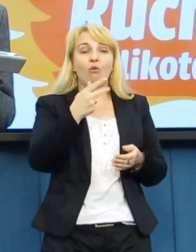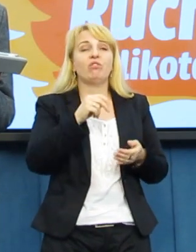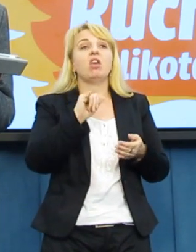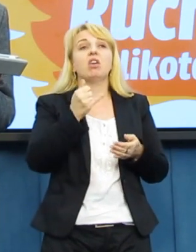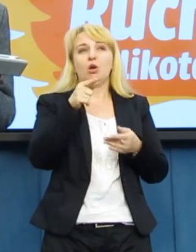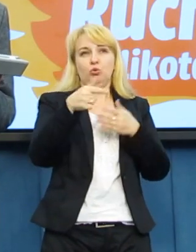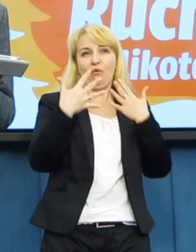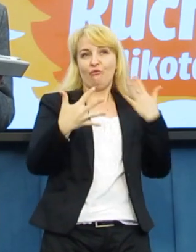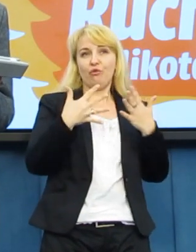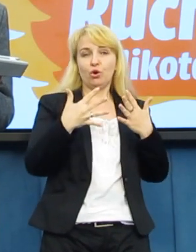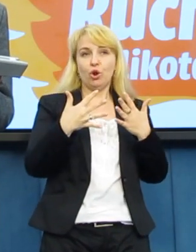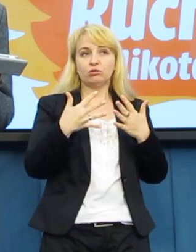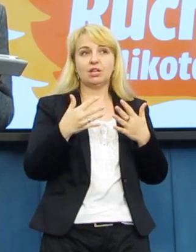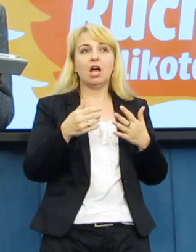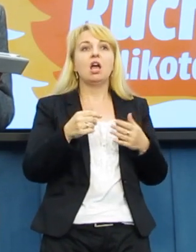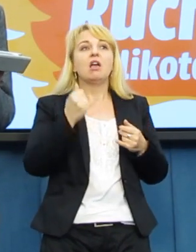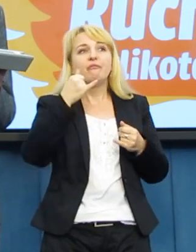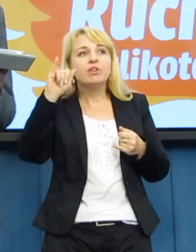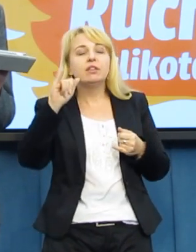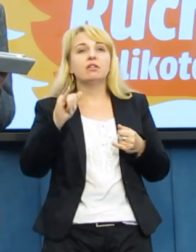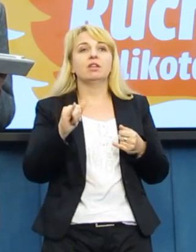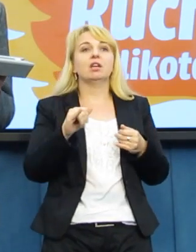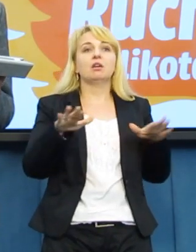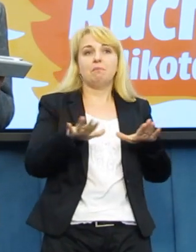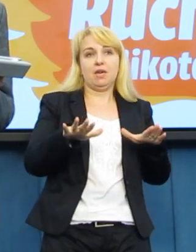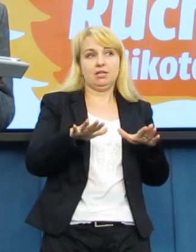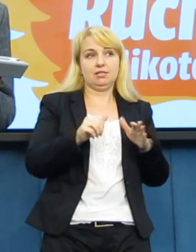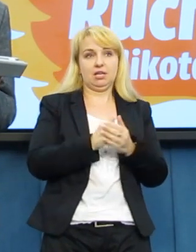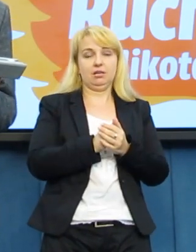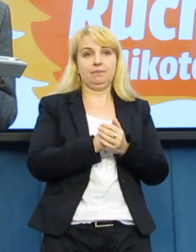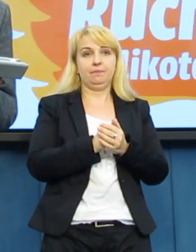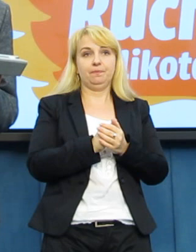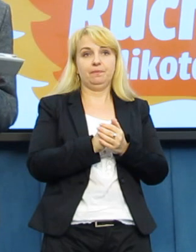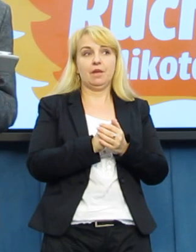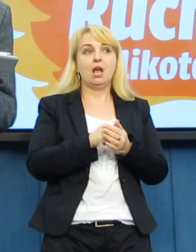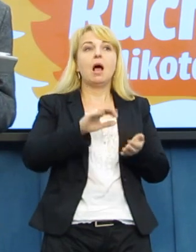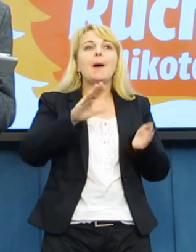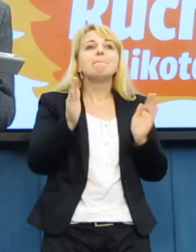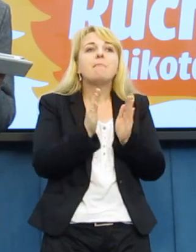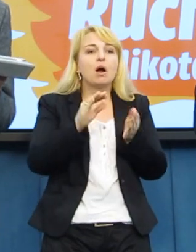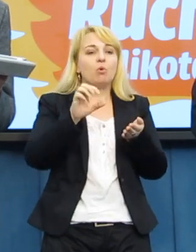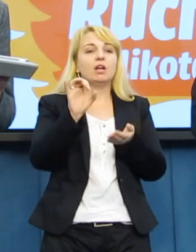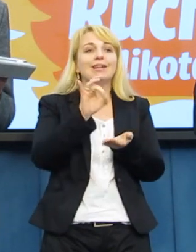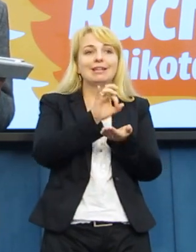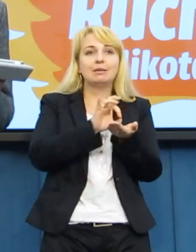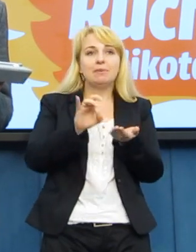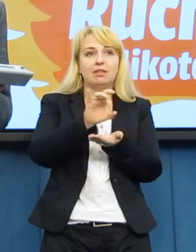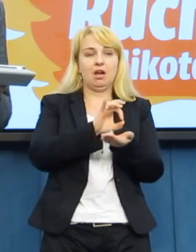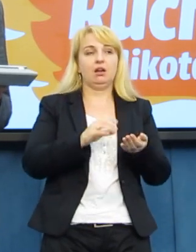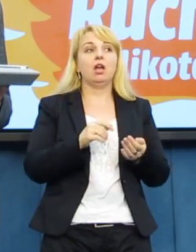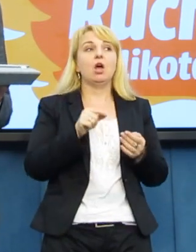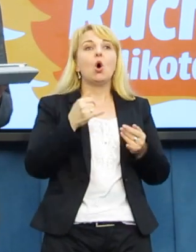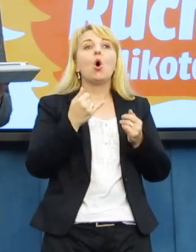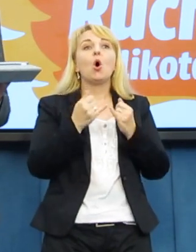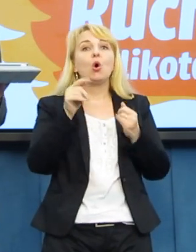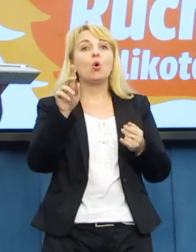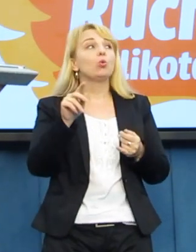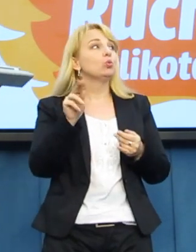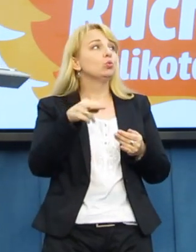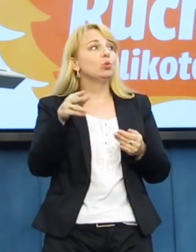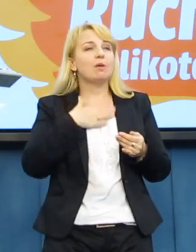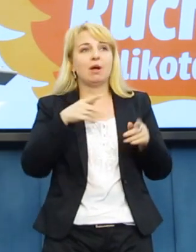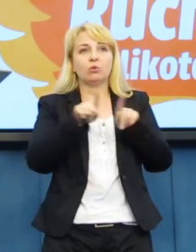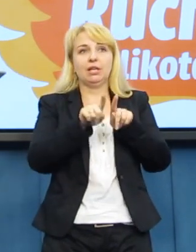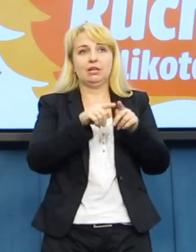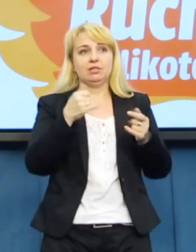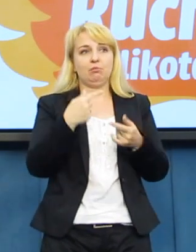jak to wygląda w dużo mniejszych miejscach, takich malutkich gminach, które również borykają się z podobnymi problemami. Proszę